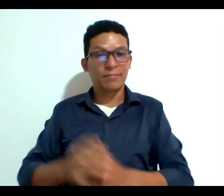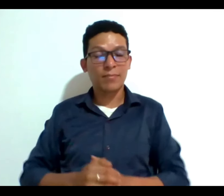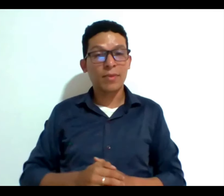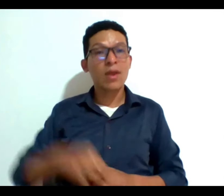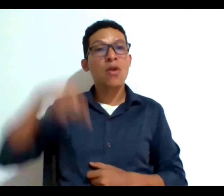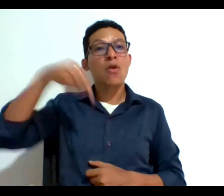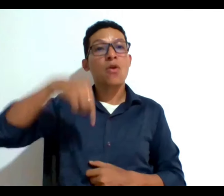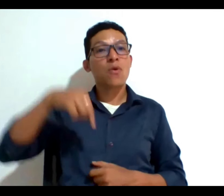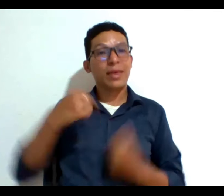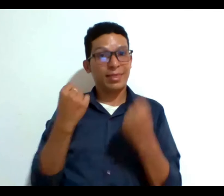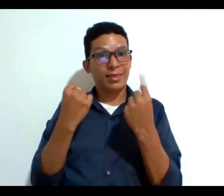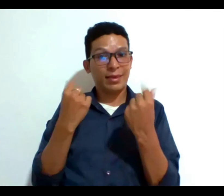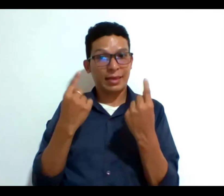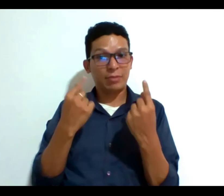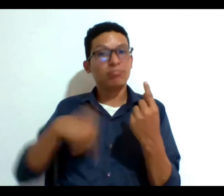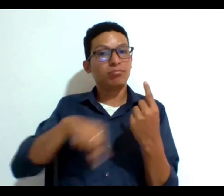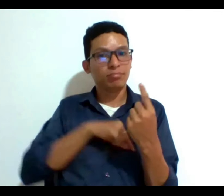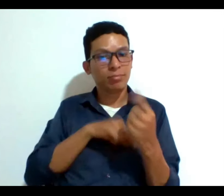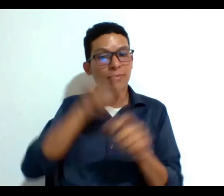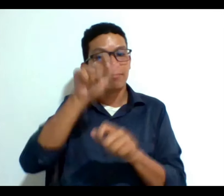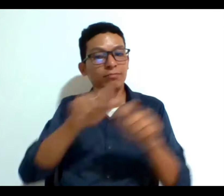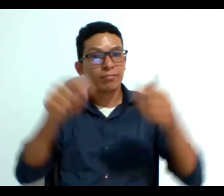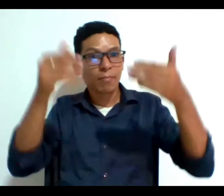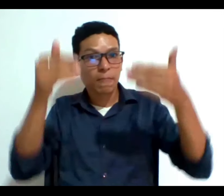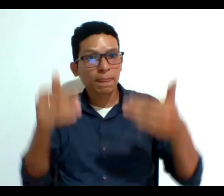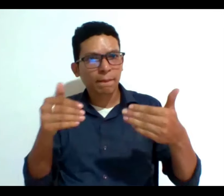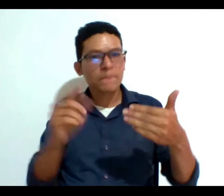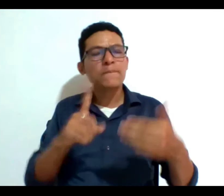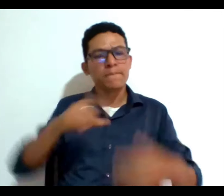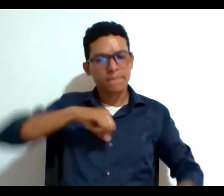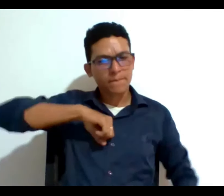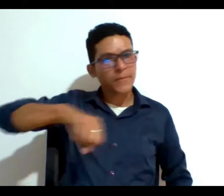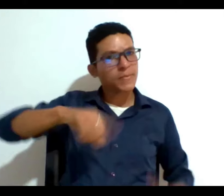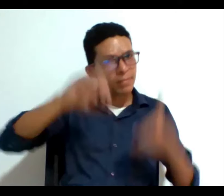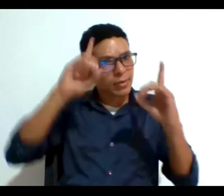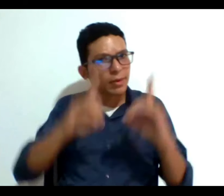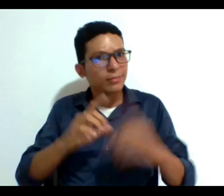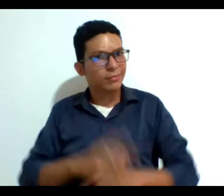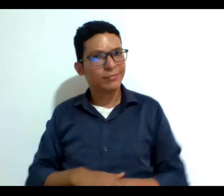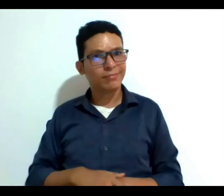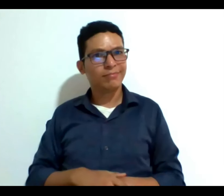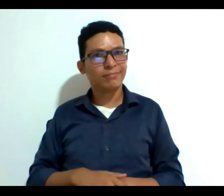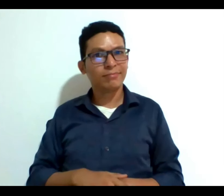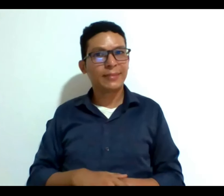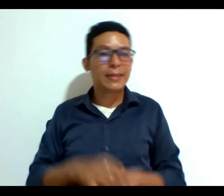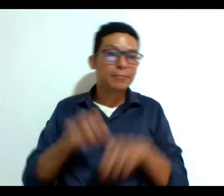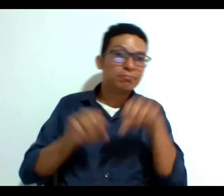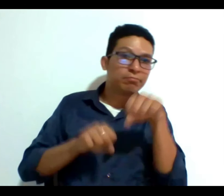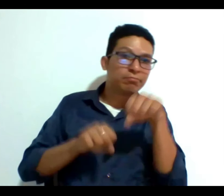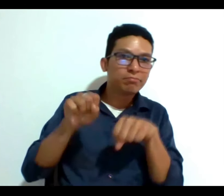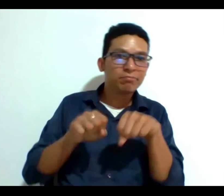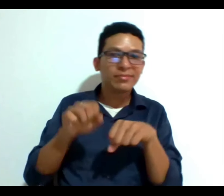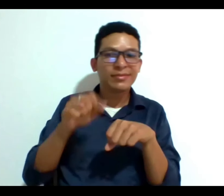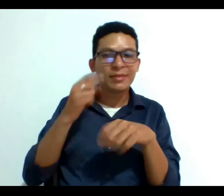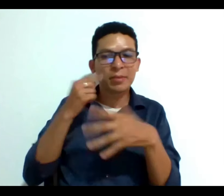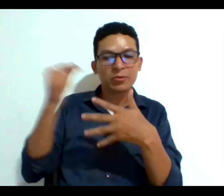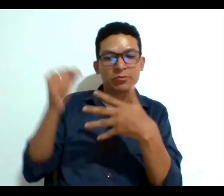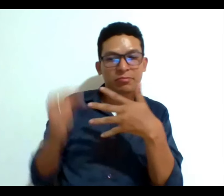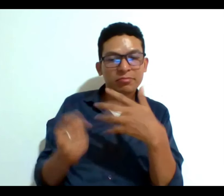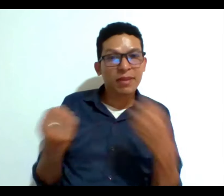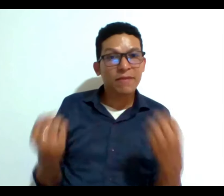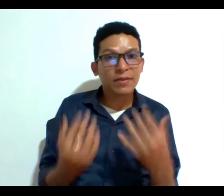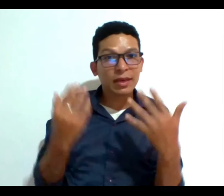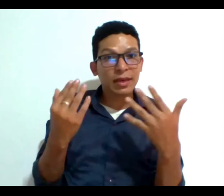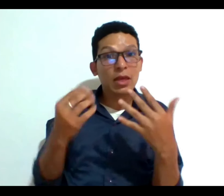que las personas con discapacidad tienen derecho a tomar decisiones y que muy probablemente en algunos aspectos de su vida van a requerir